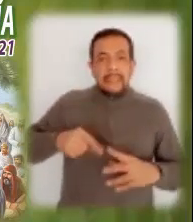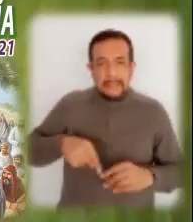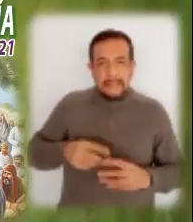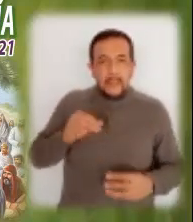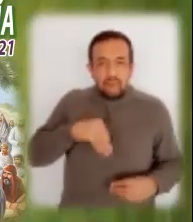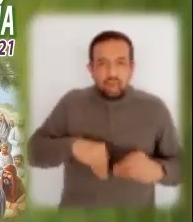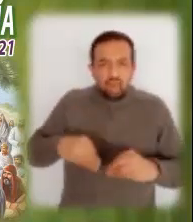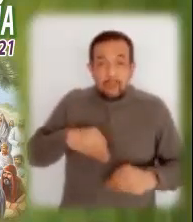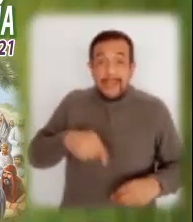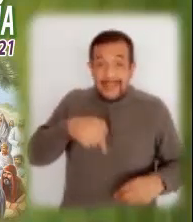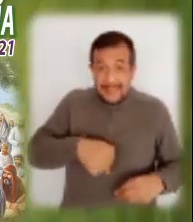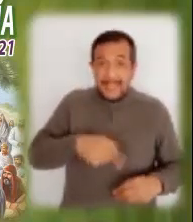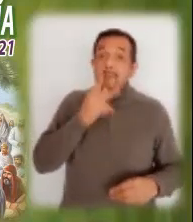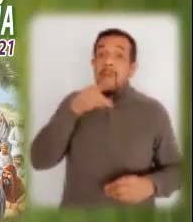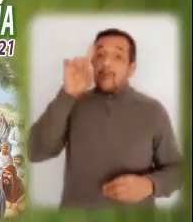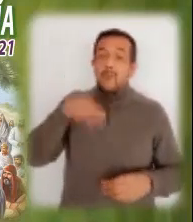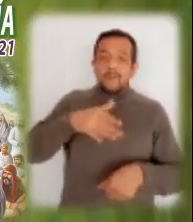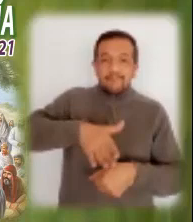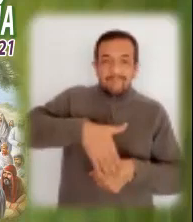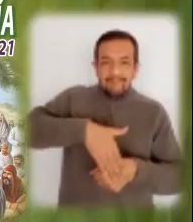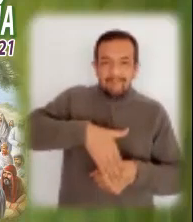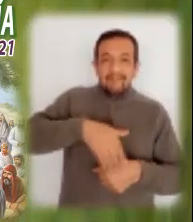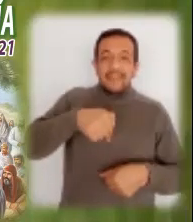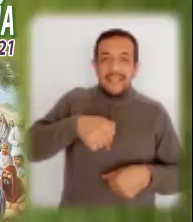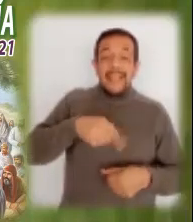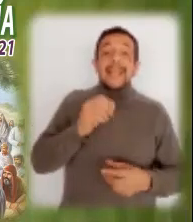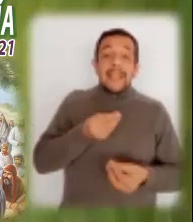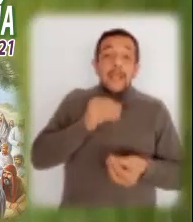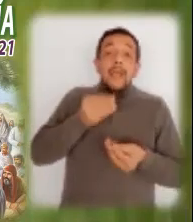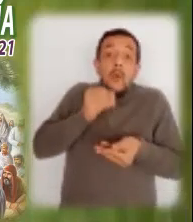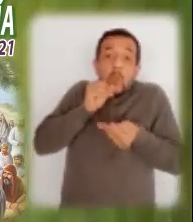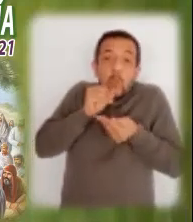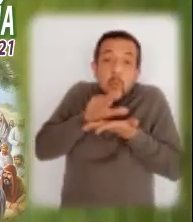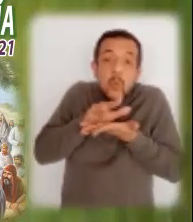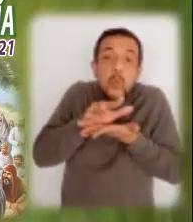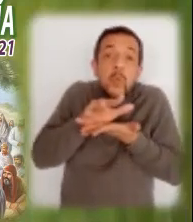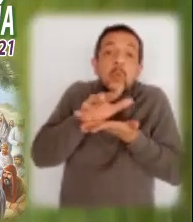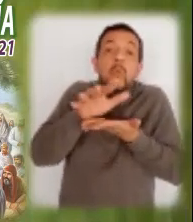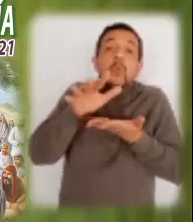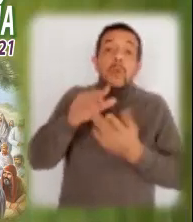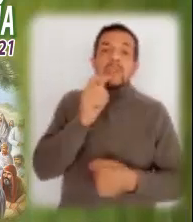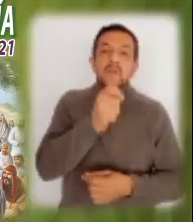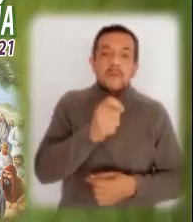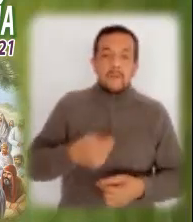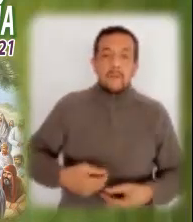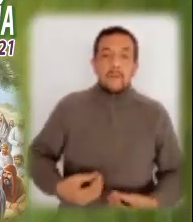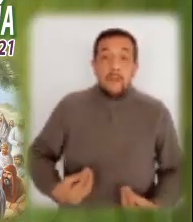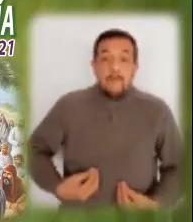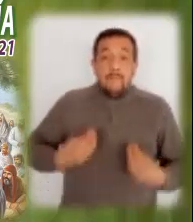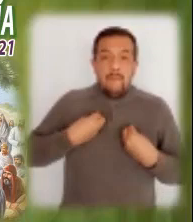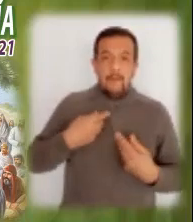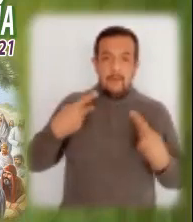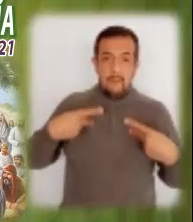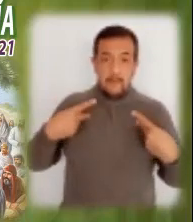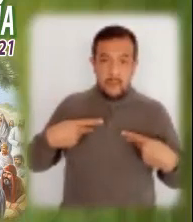y que desde el vientre ya la ama y la llama. El soplo, el aliento, representa la vida